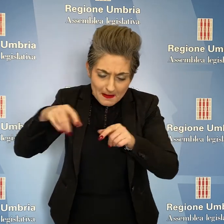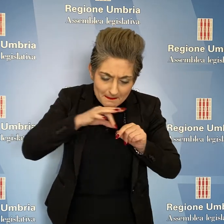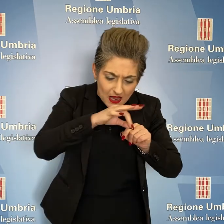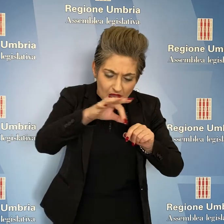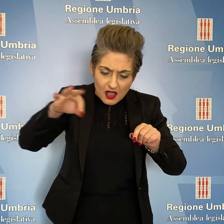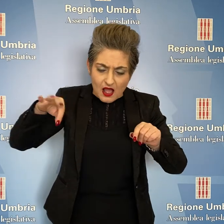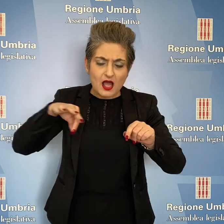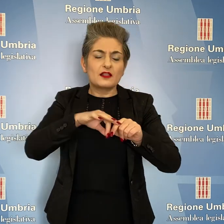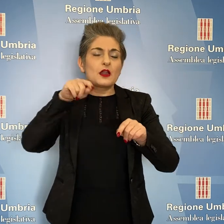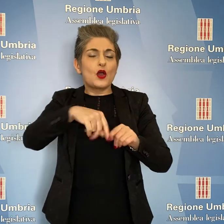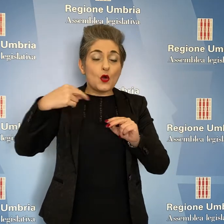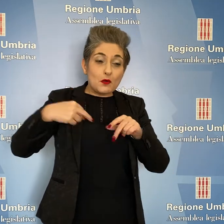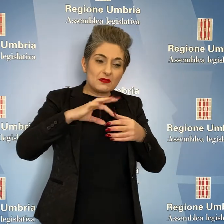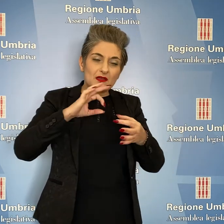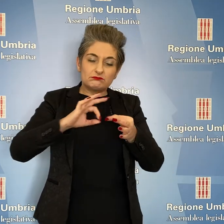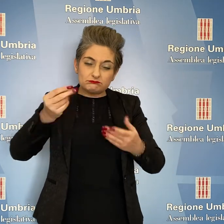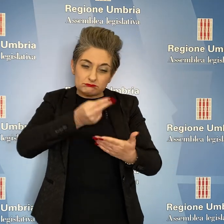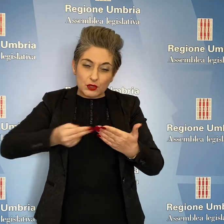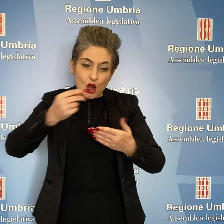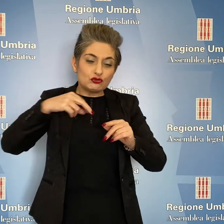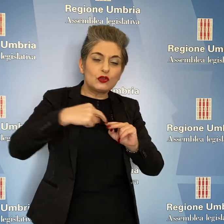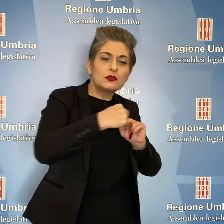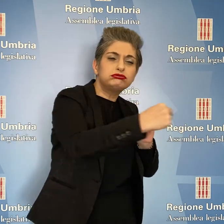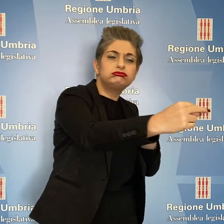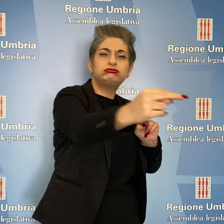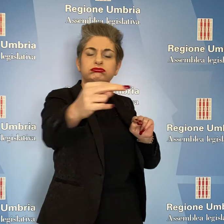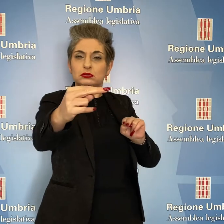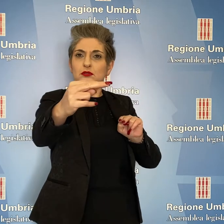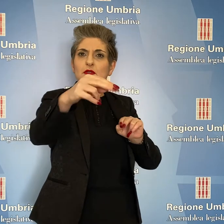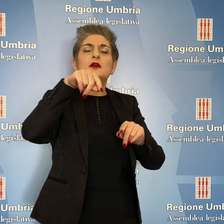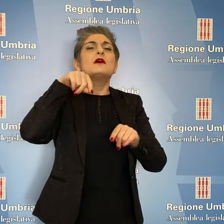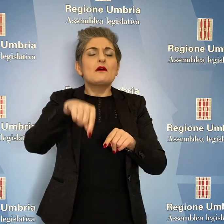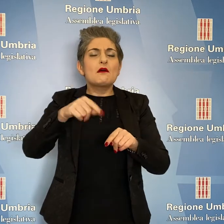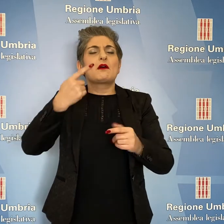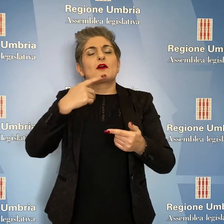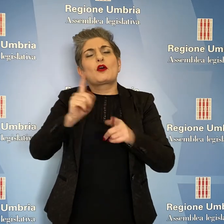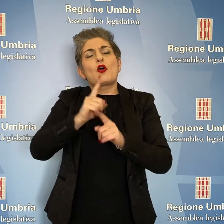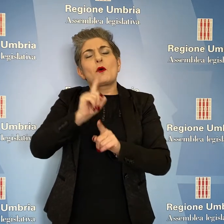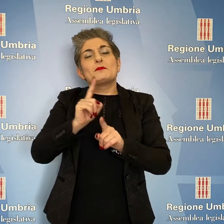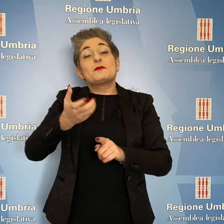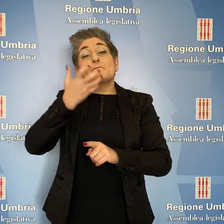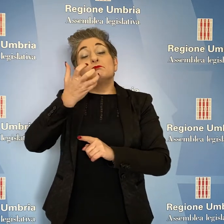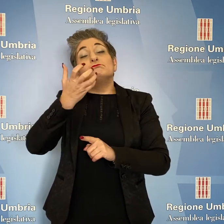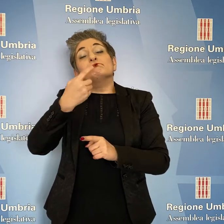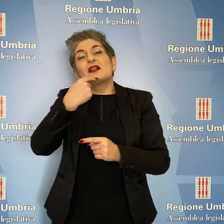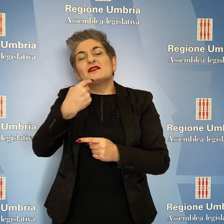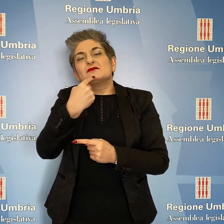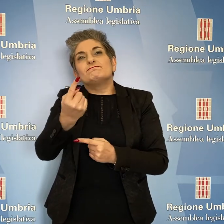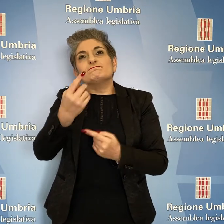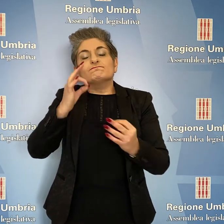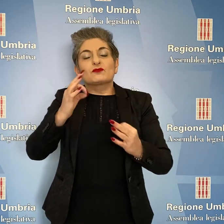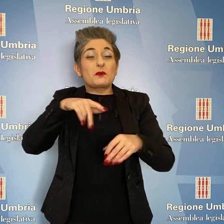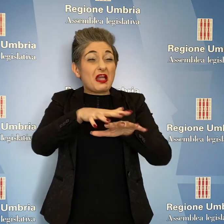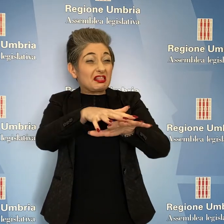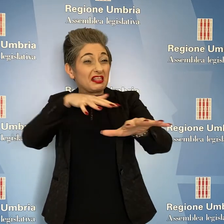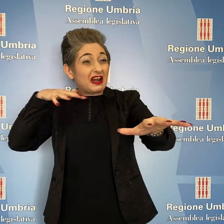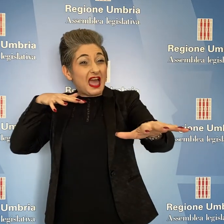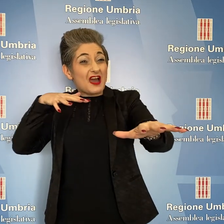stralcio nodino che andiamo a realizzare, ha detto Melasecche, ridurrà del 25% il traffico nella